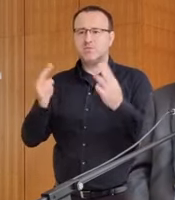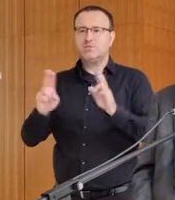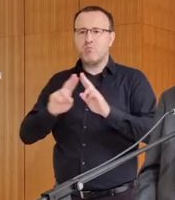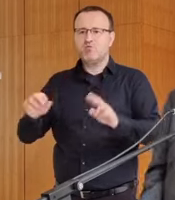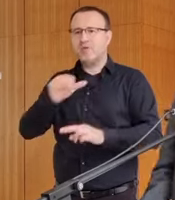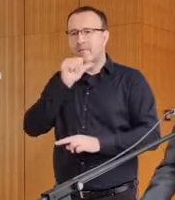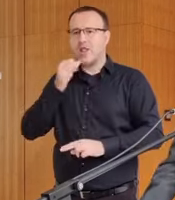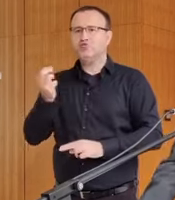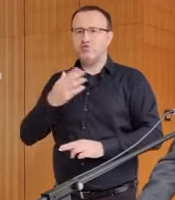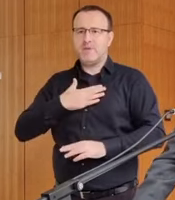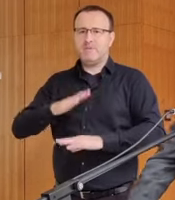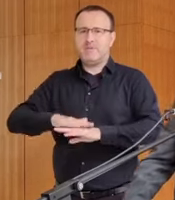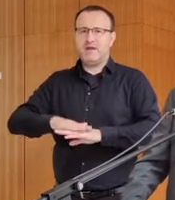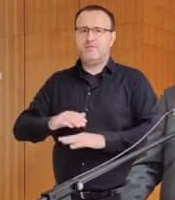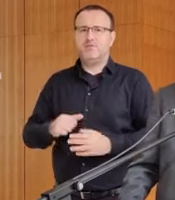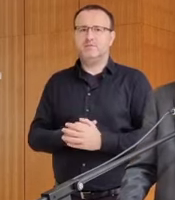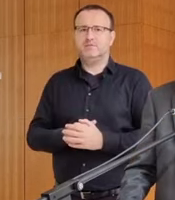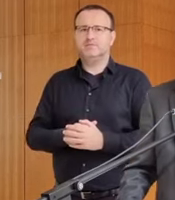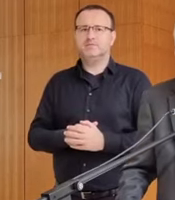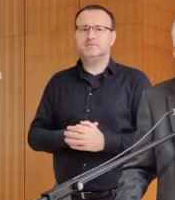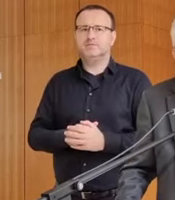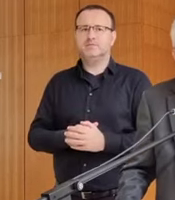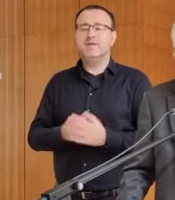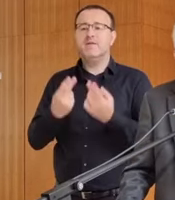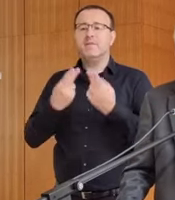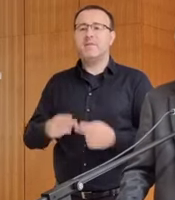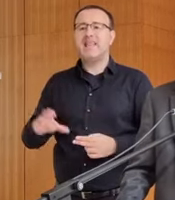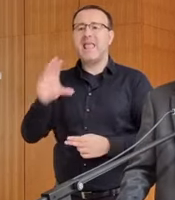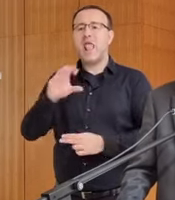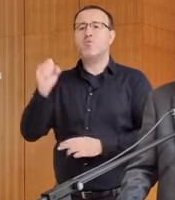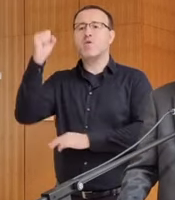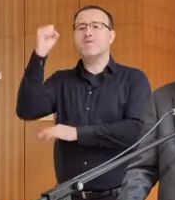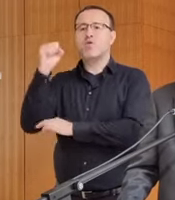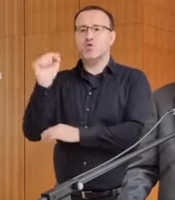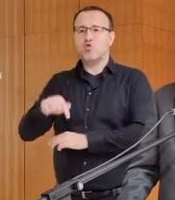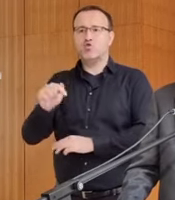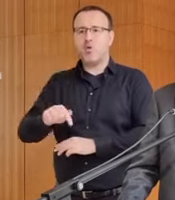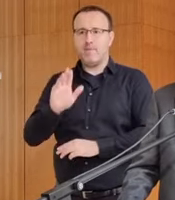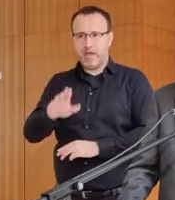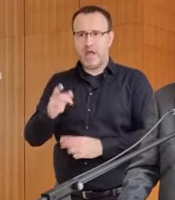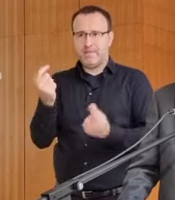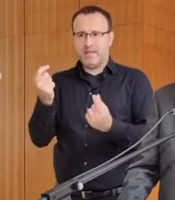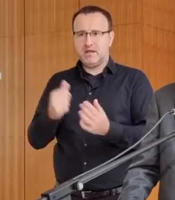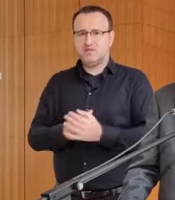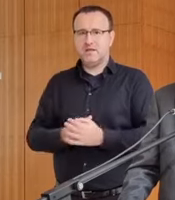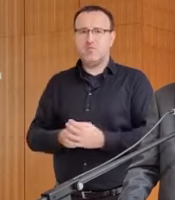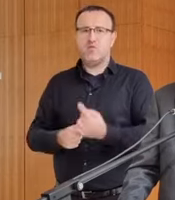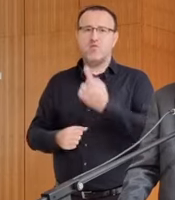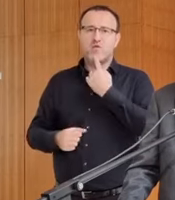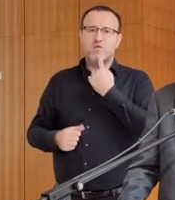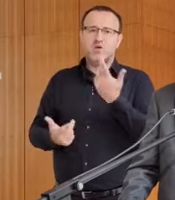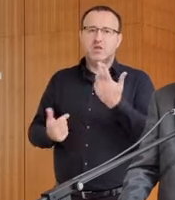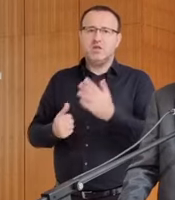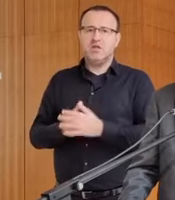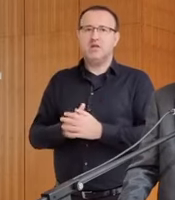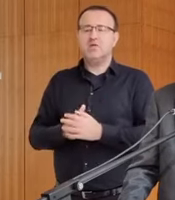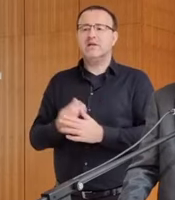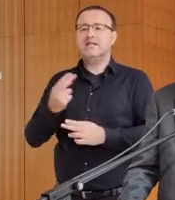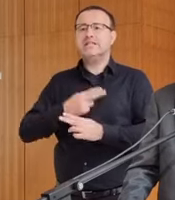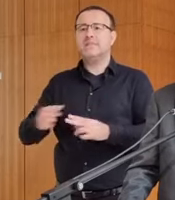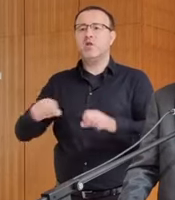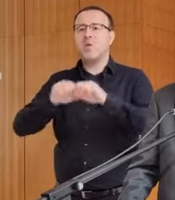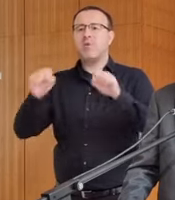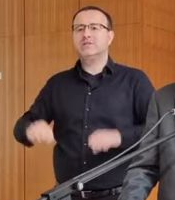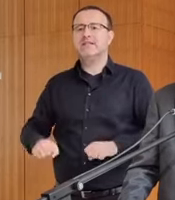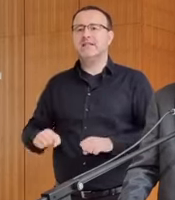môžem. V prípade eurofondov máte tam na to vyčlenené peniaze, alebo dá sa to? Lebo hovorí sa aj o tom, že možno u spolnomocnence by